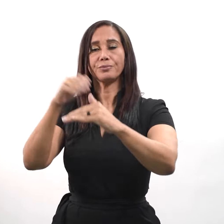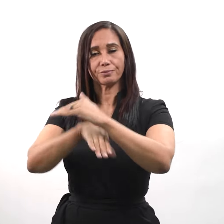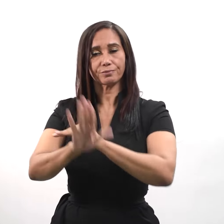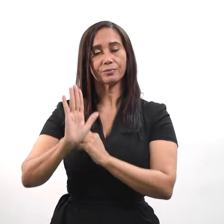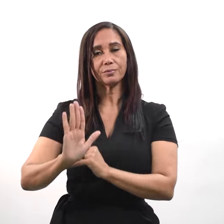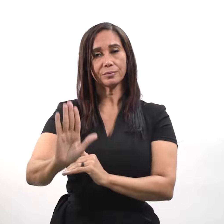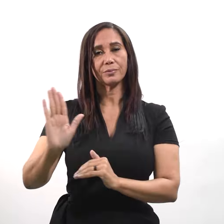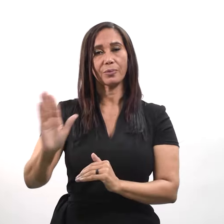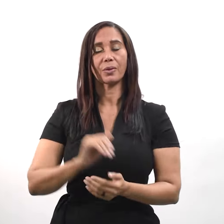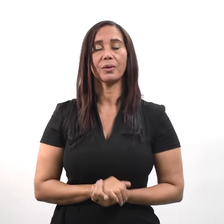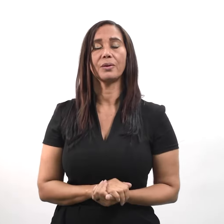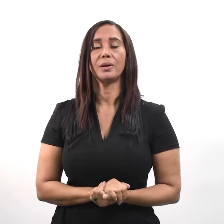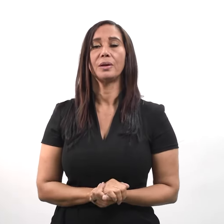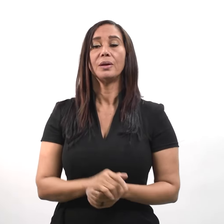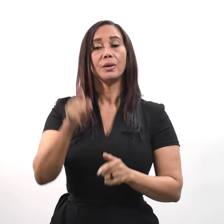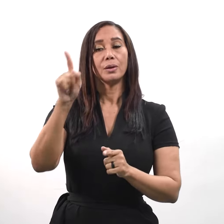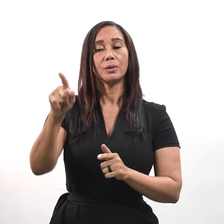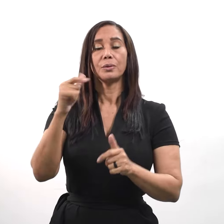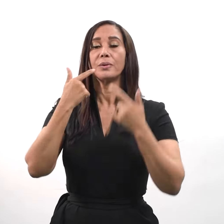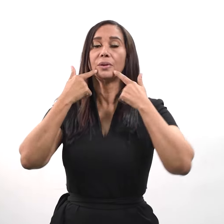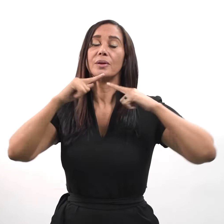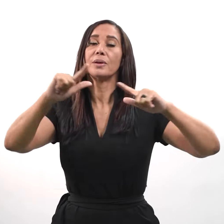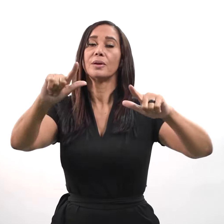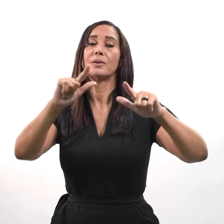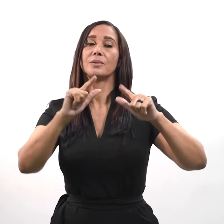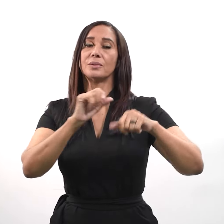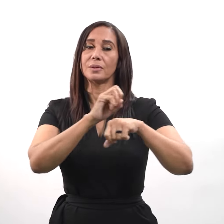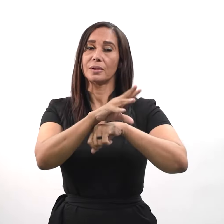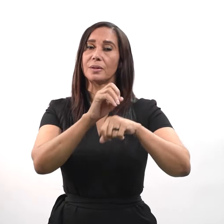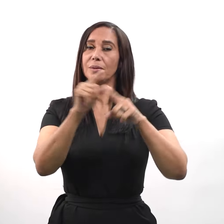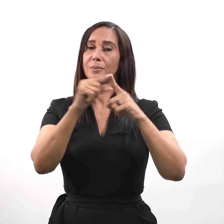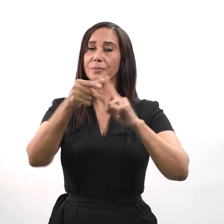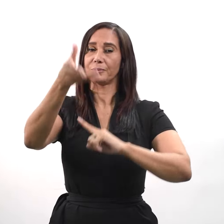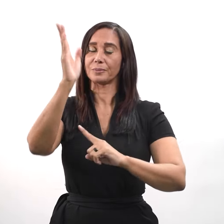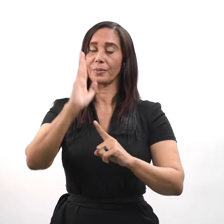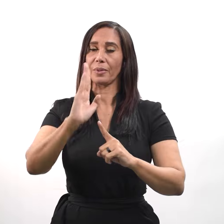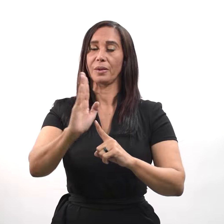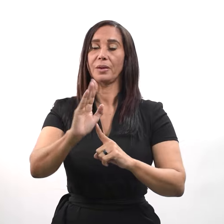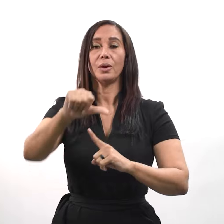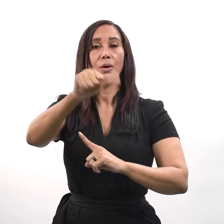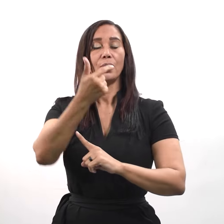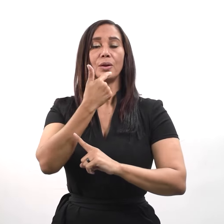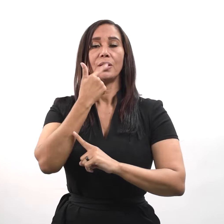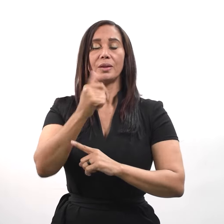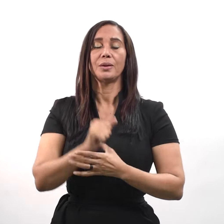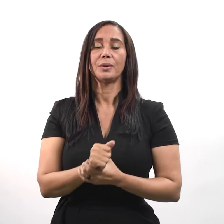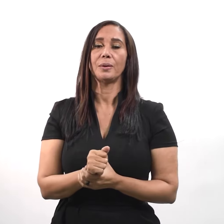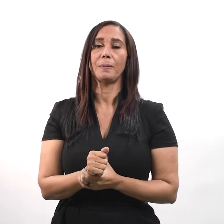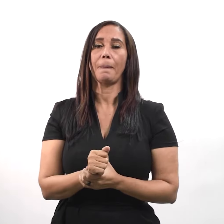muertos Tú vete a anunciar el reino de Dios Otro le dijo Te seguiré